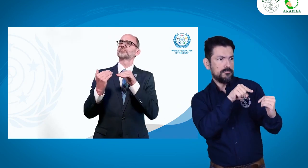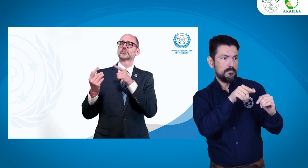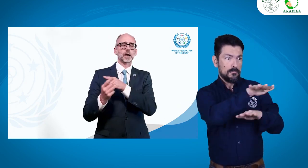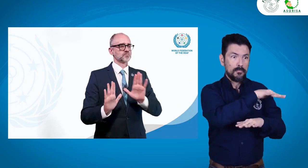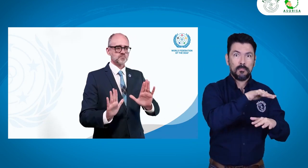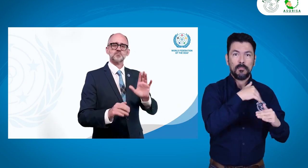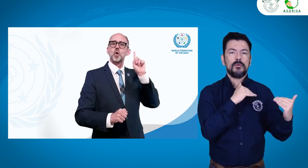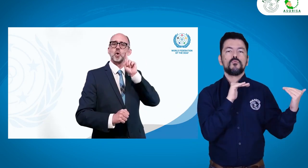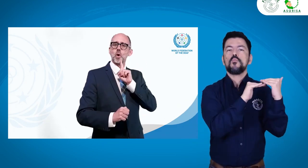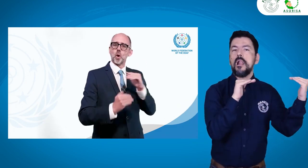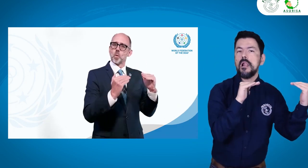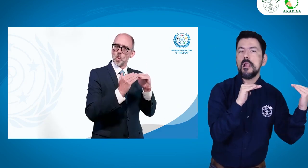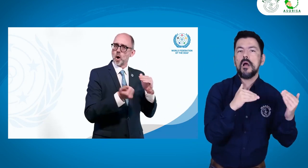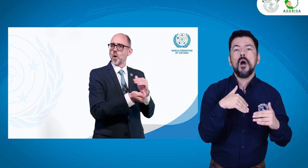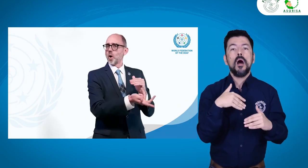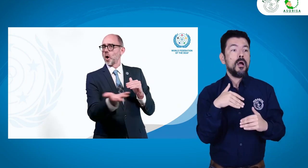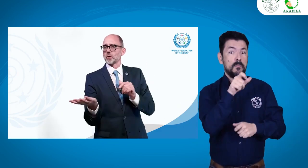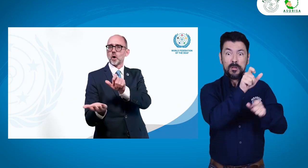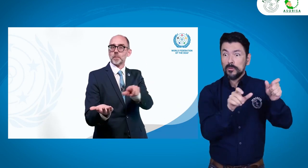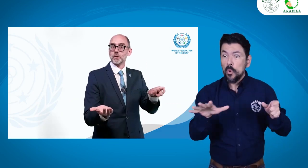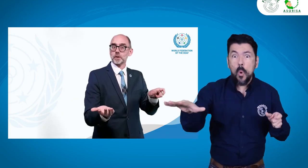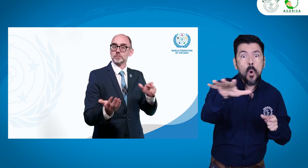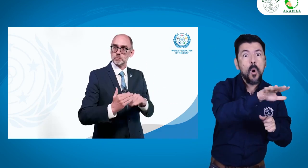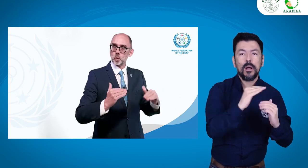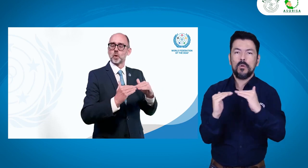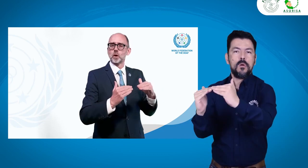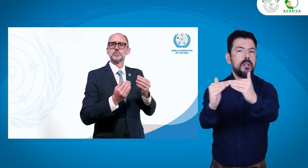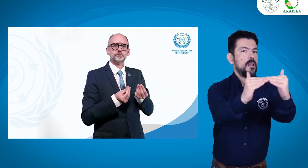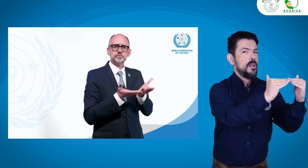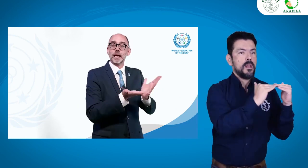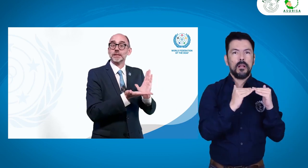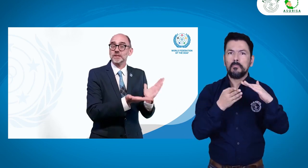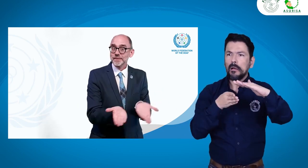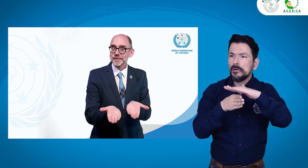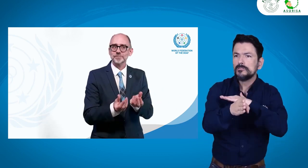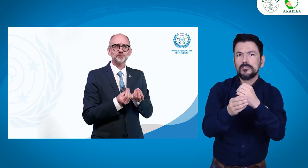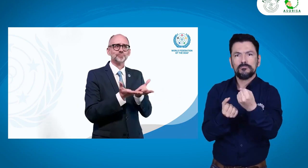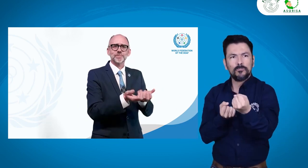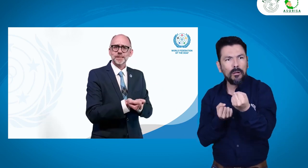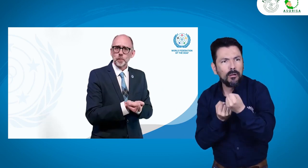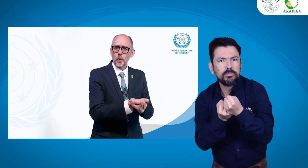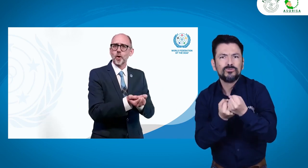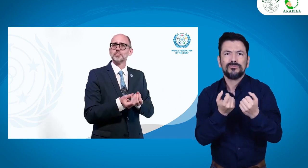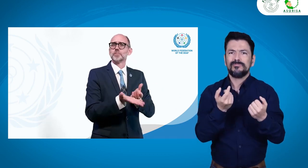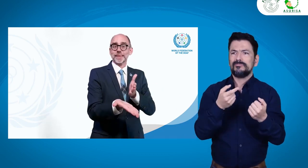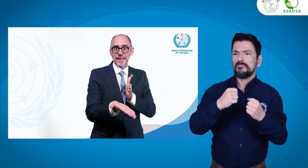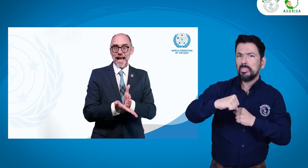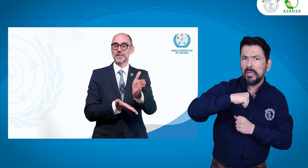también es hacer esta abogacía con los gobiernos para solicitar la accesibilidad